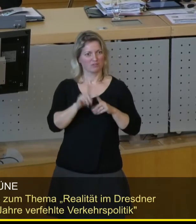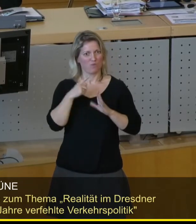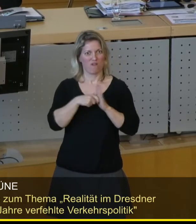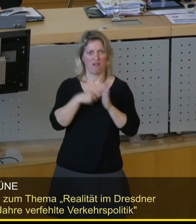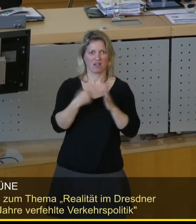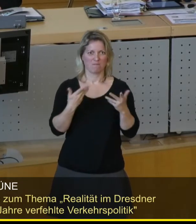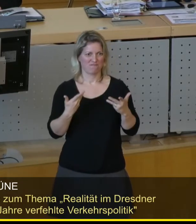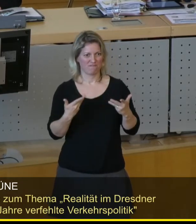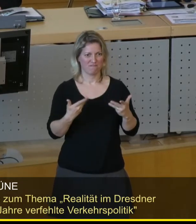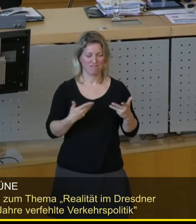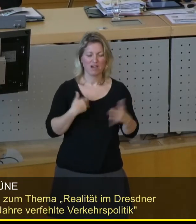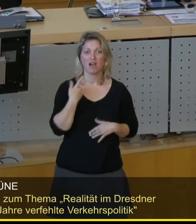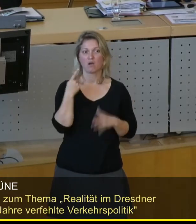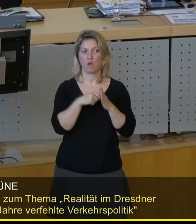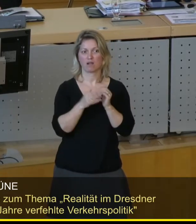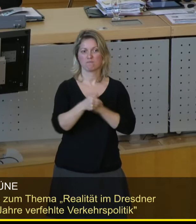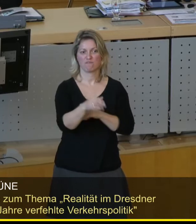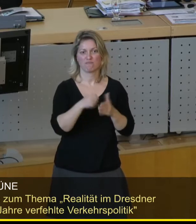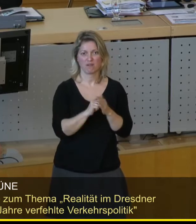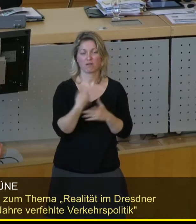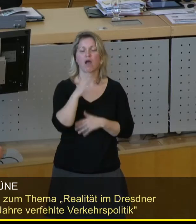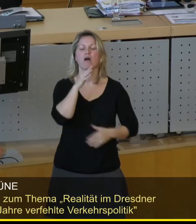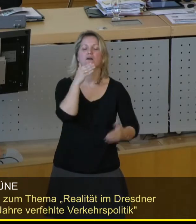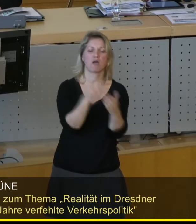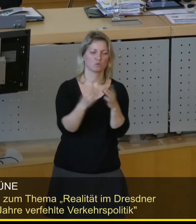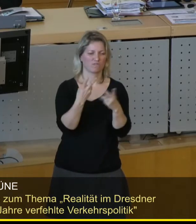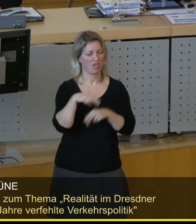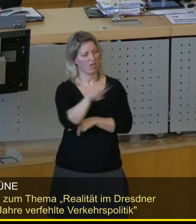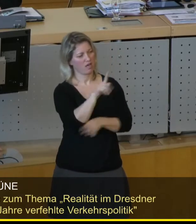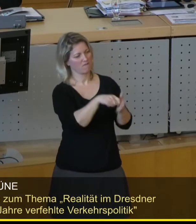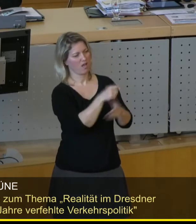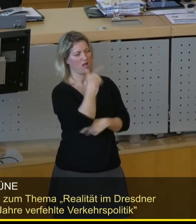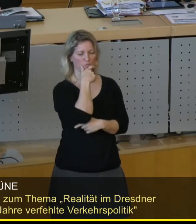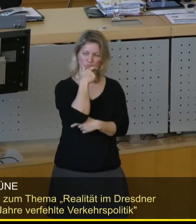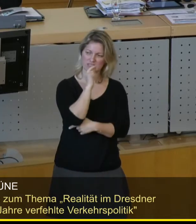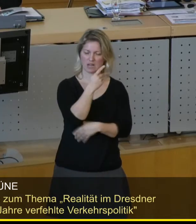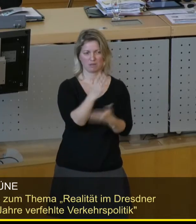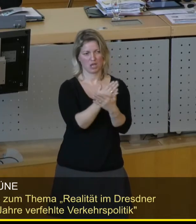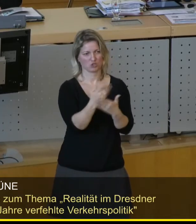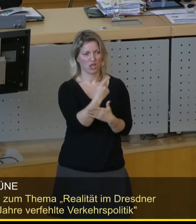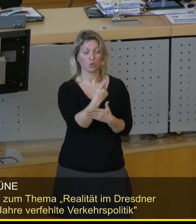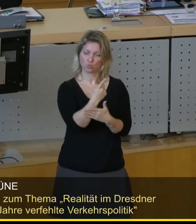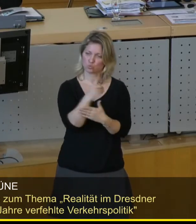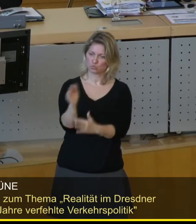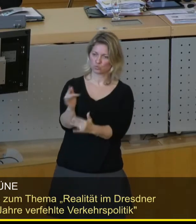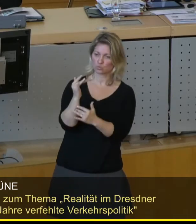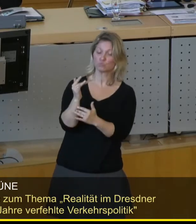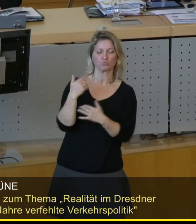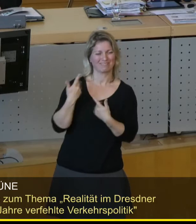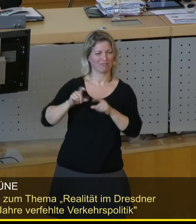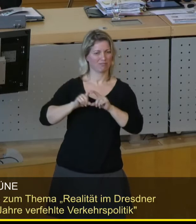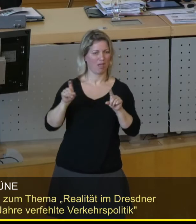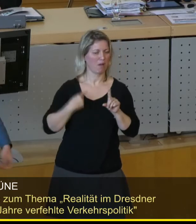Es ist ja auch bald Wahlkampf. Am Ende werden natürlich aber die Wähler entscheiden. Und er hat uns hier die Möglichkeit gegeben, über dieses Thema zu sprechen. Sie haben die Frage